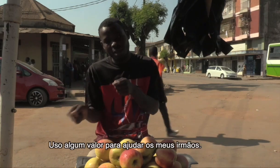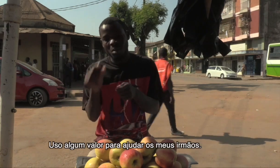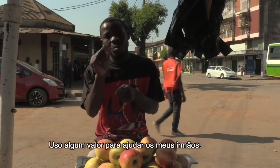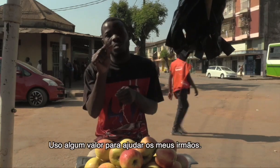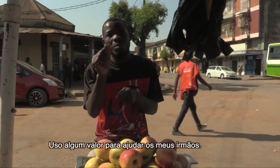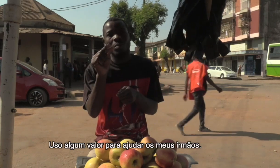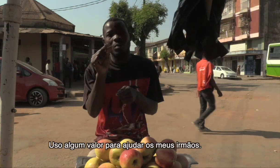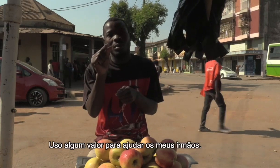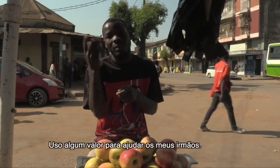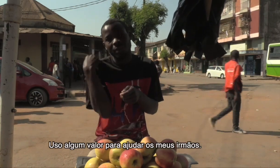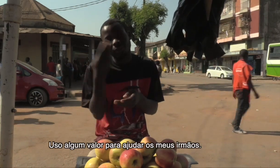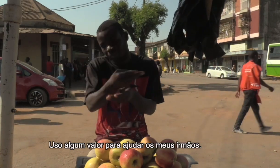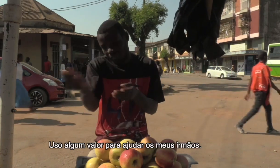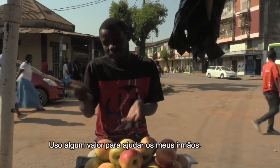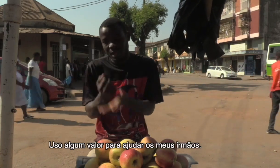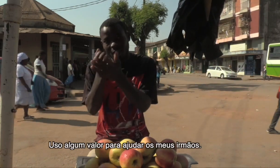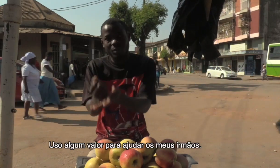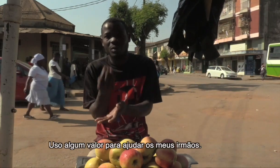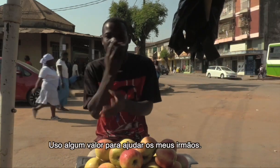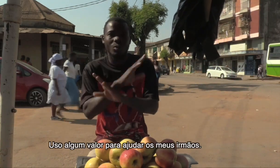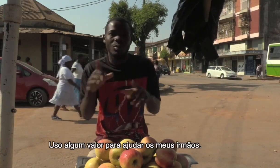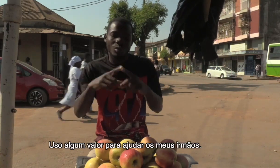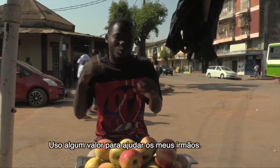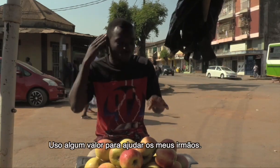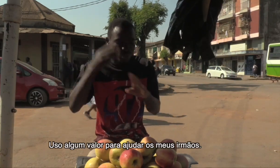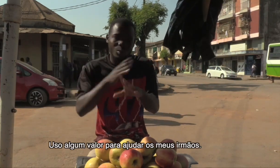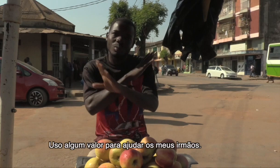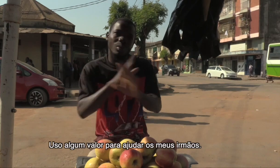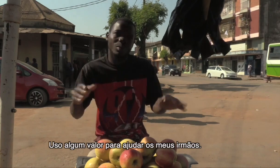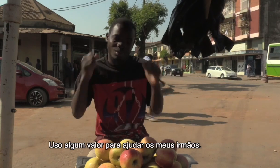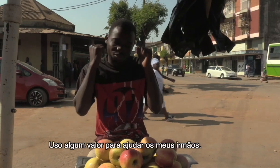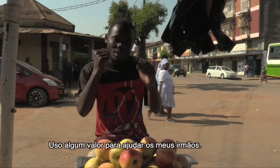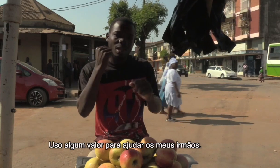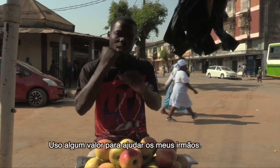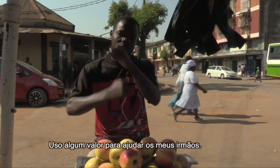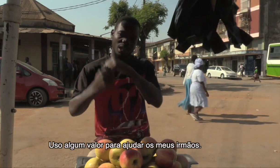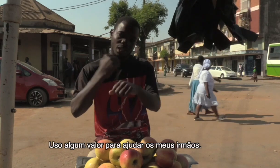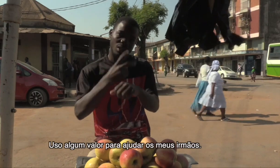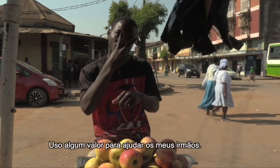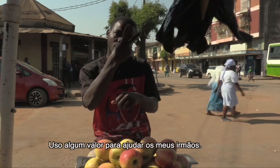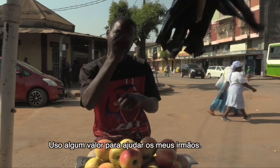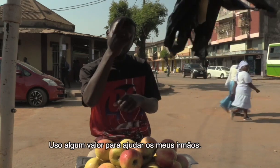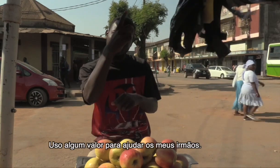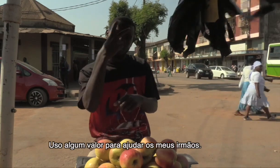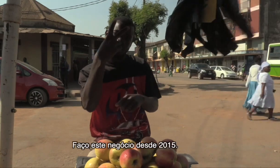Então, eu, em algum momento, pago algum valor para ajudar os meus irmãos. Então, isto é desde